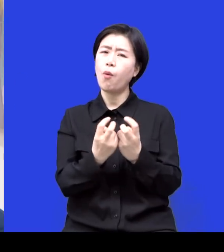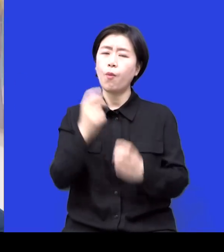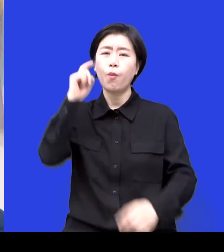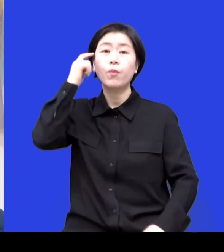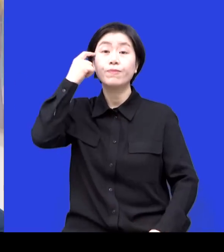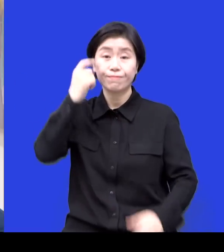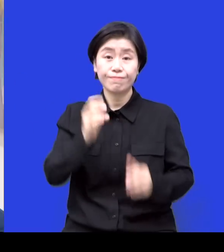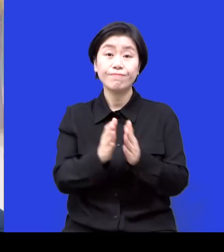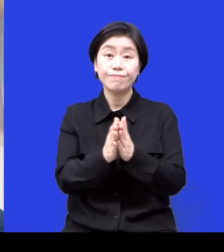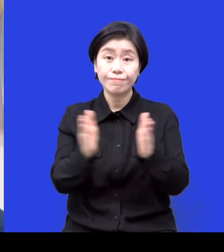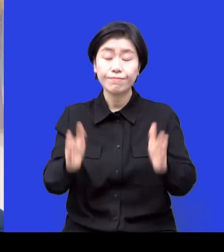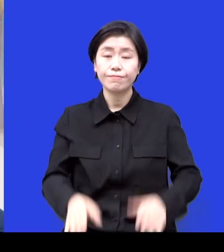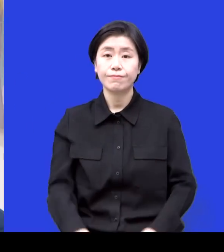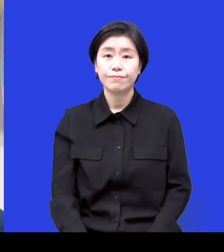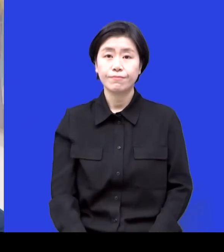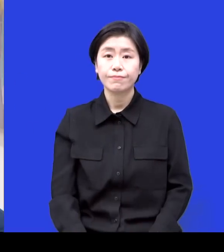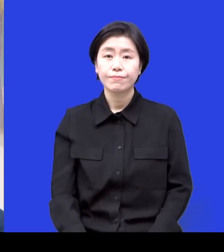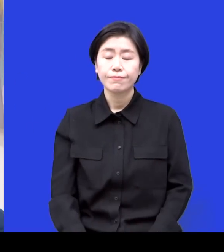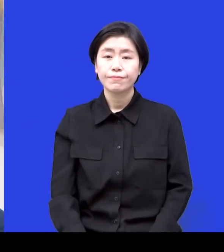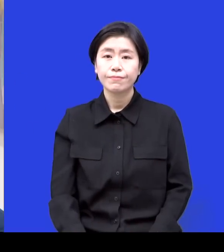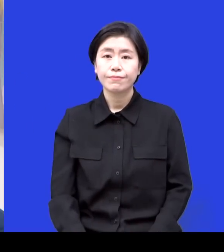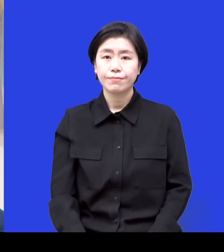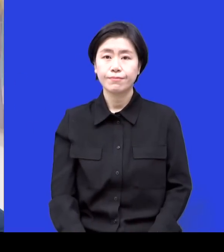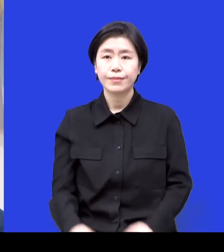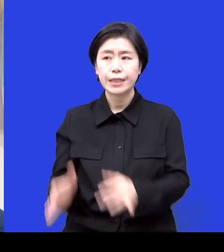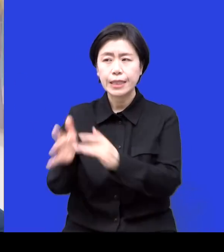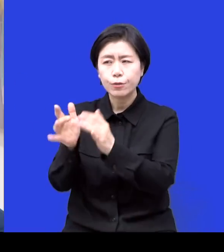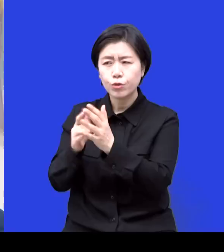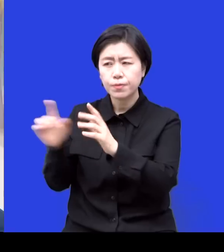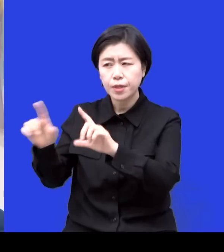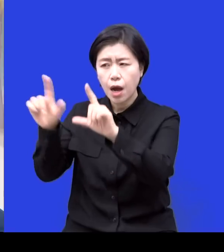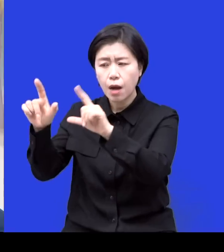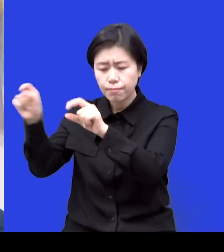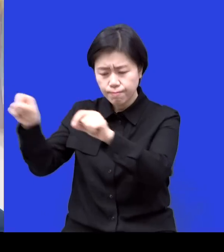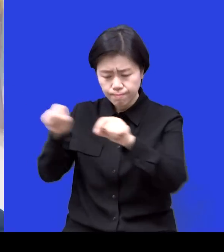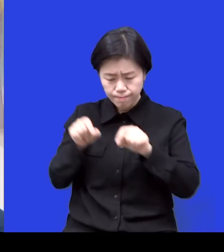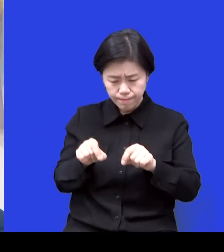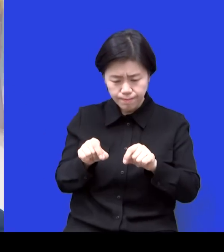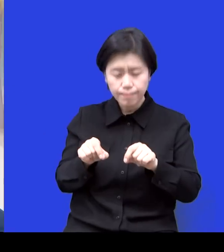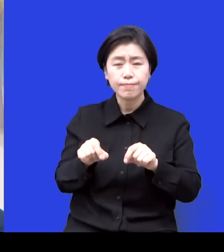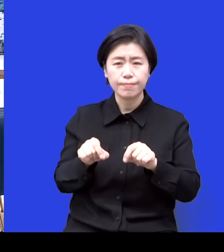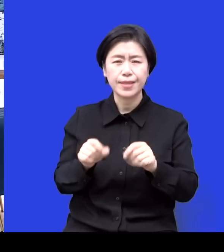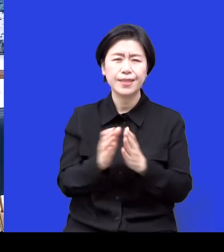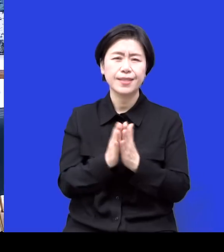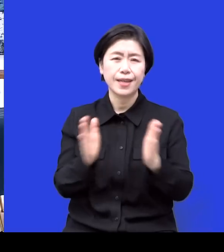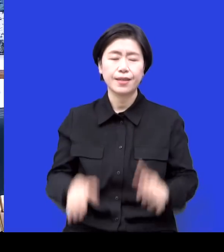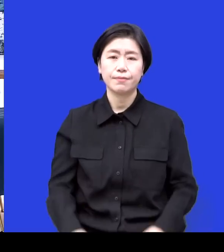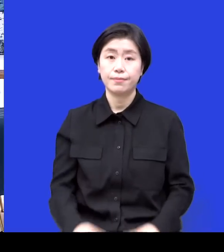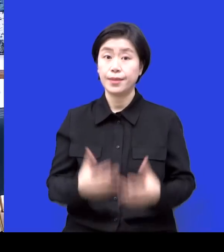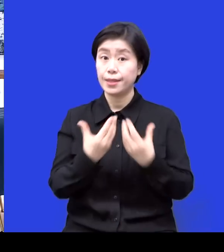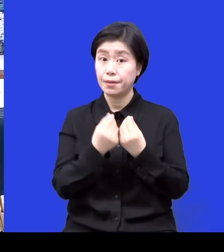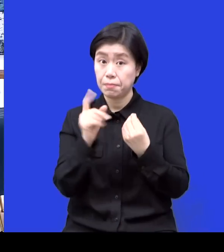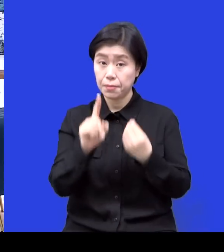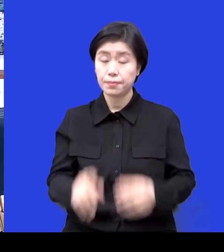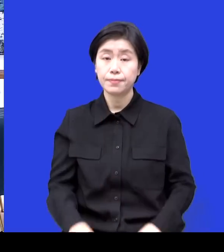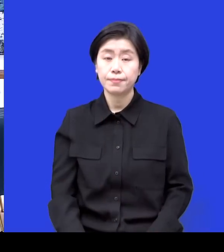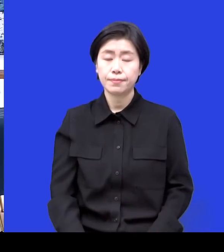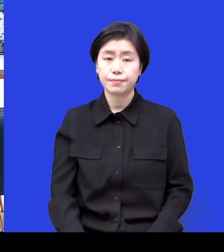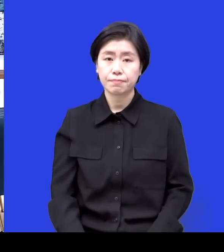하나하나도 이런 식으로 적용을 해요 예수님에 대한 삶의 묵상을 저한테 적용을 하고 예를 들면 아이들을 예를 들면